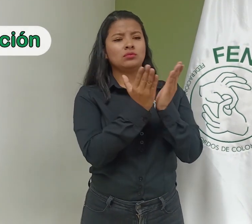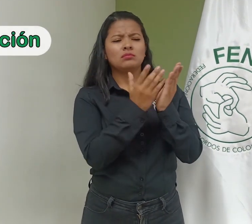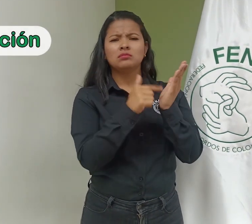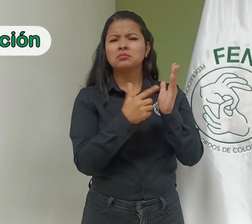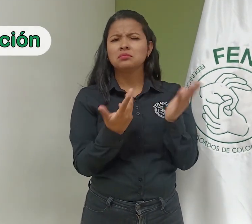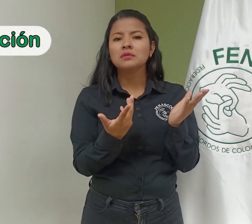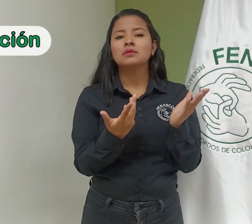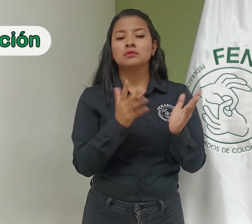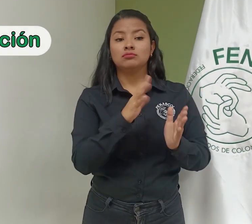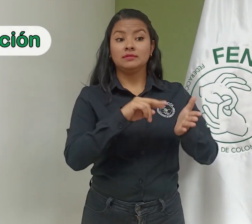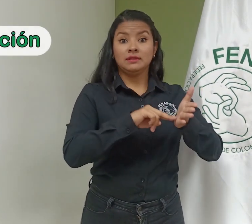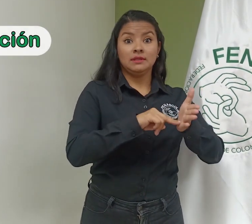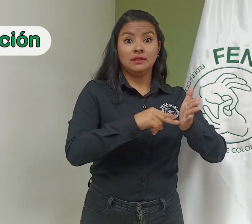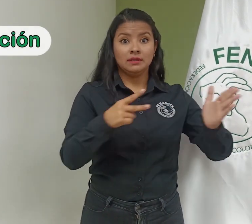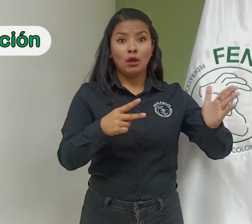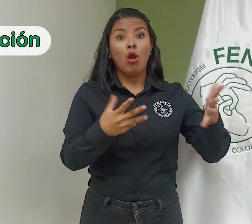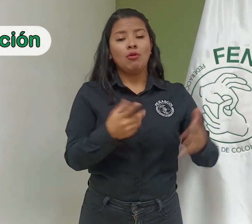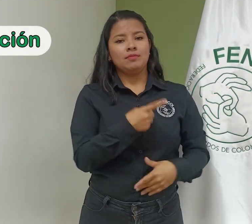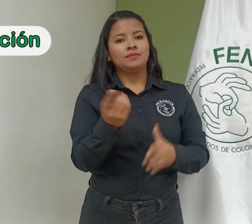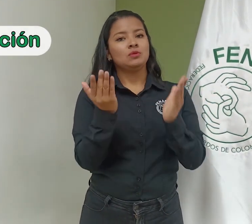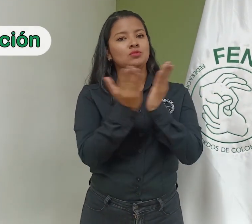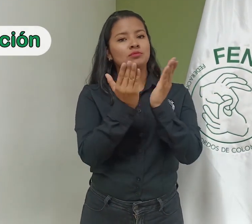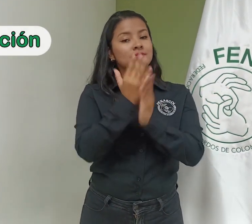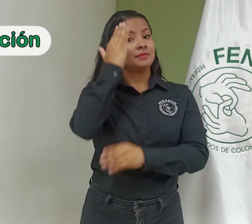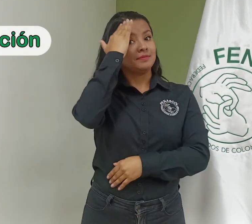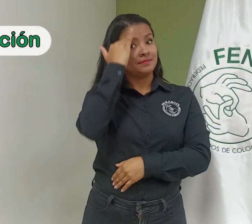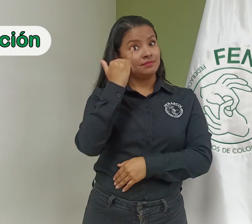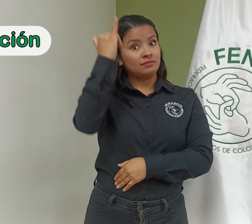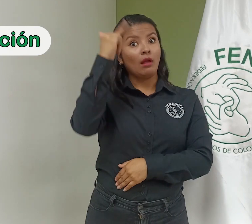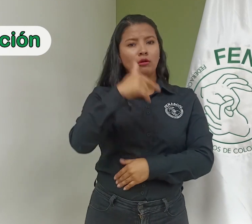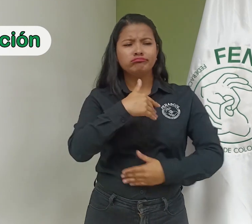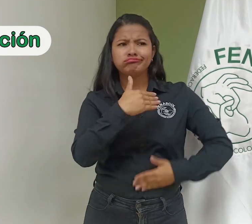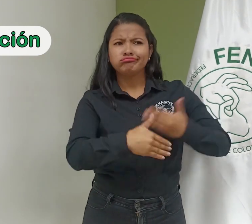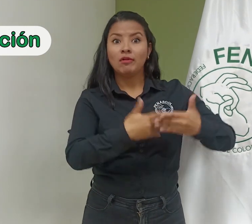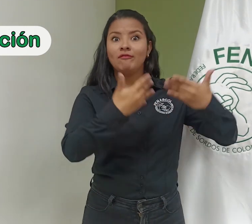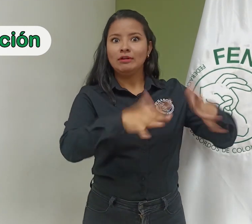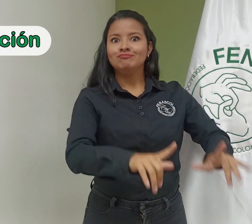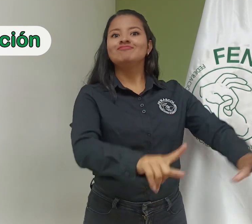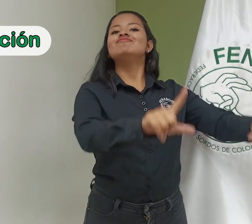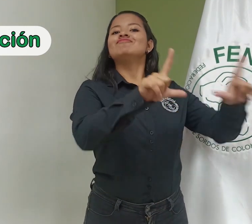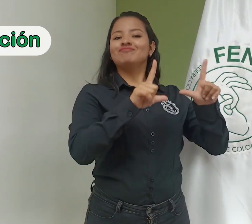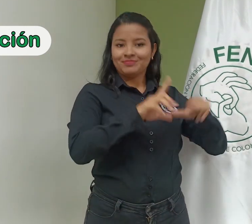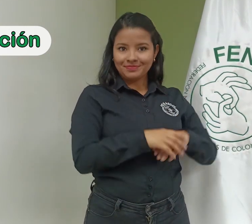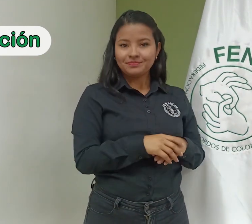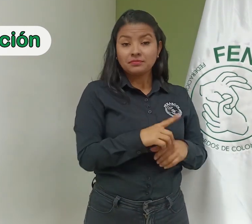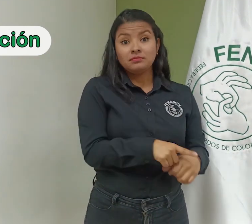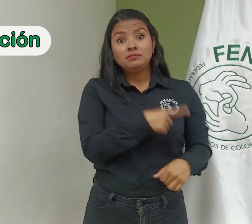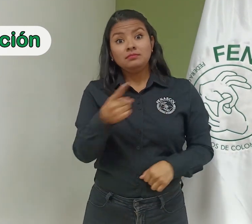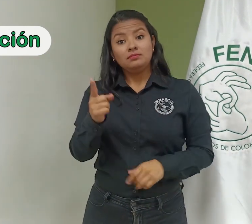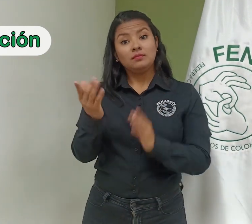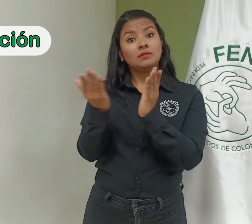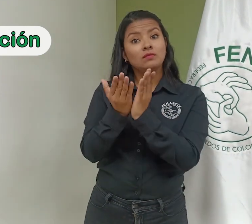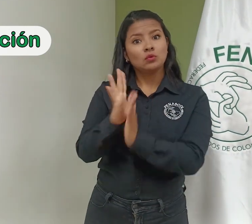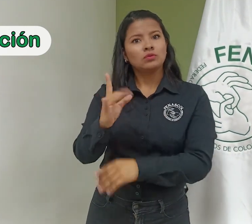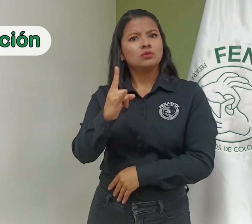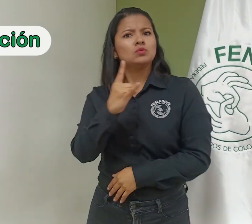Educación. Bachillerato técnico o académico. Formación en educación